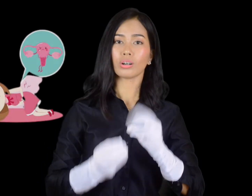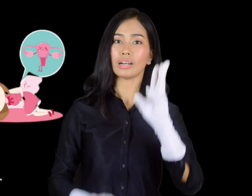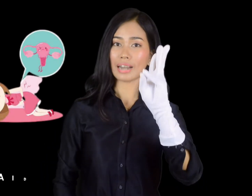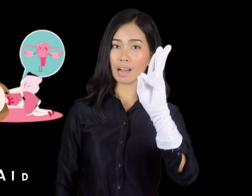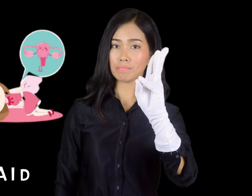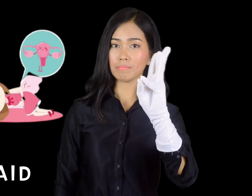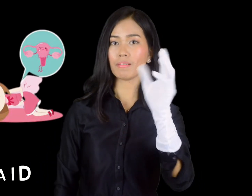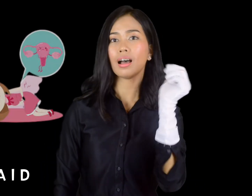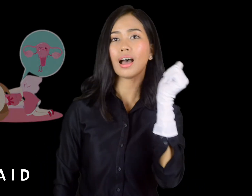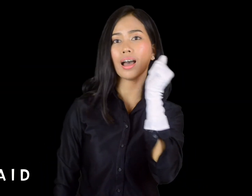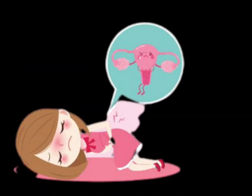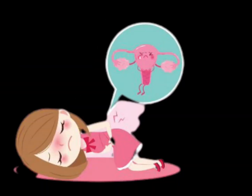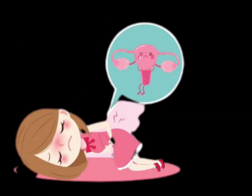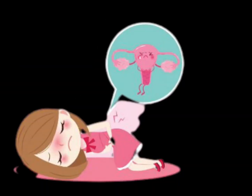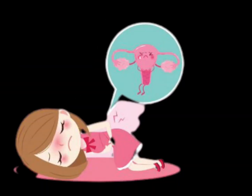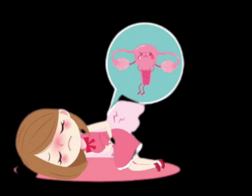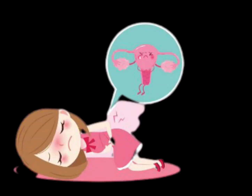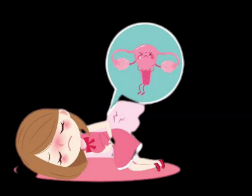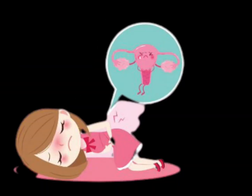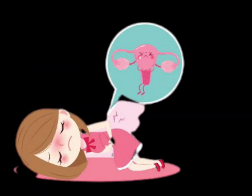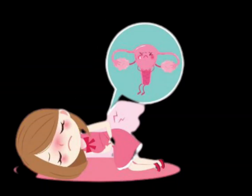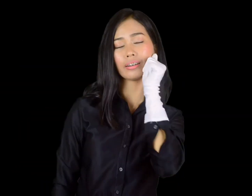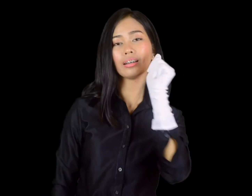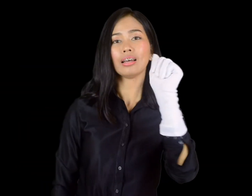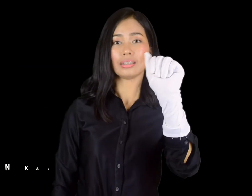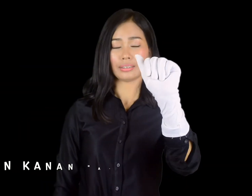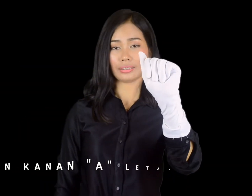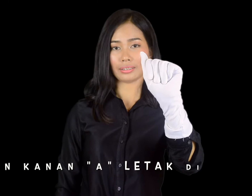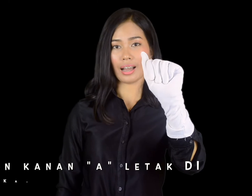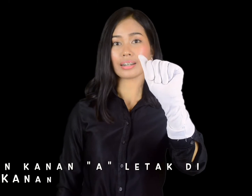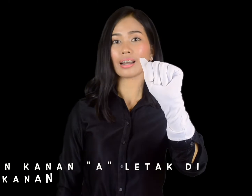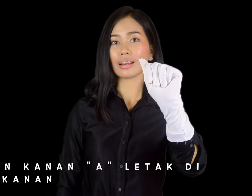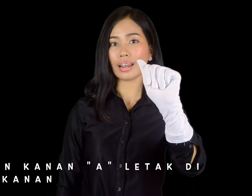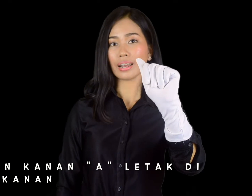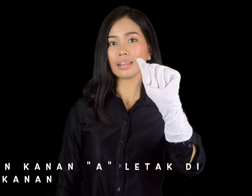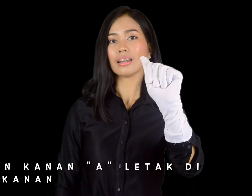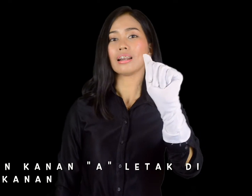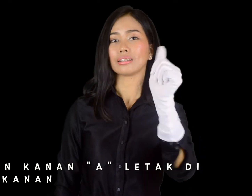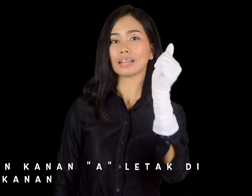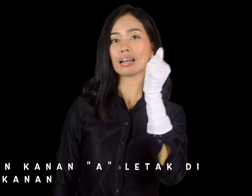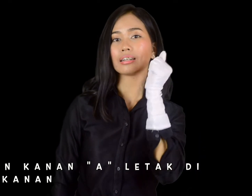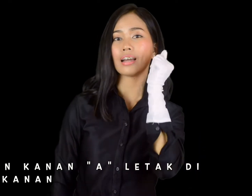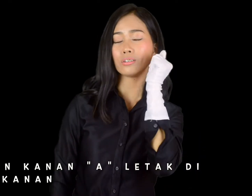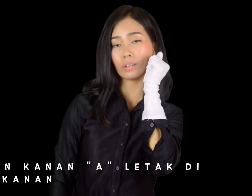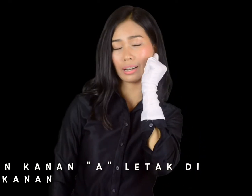6, nomor Hide. Tangan kanan E, letak di dagu kanan.